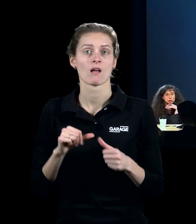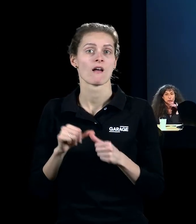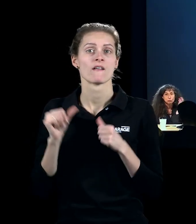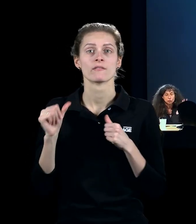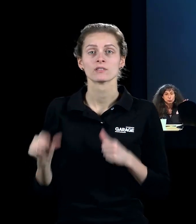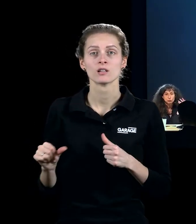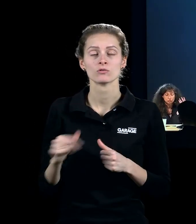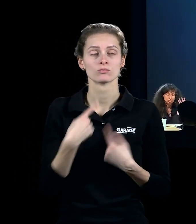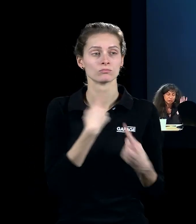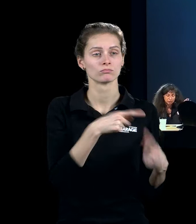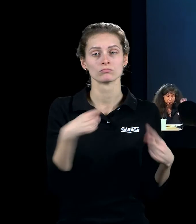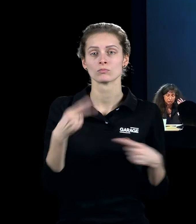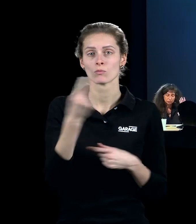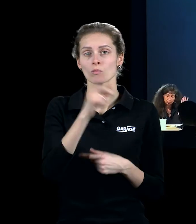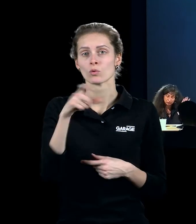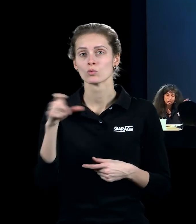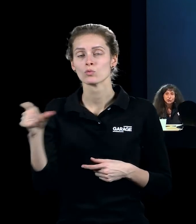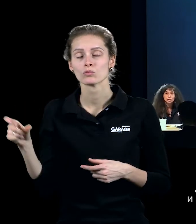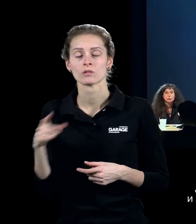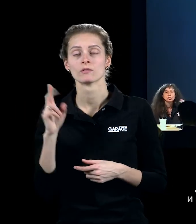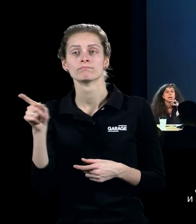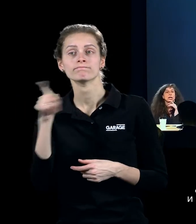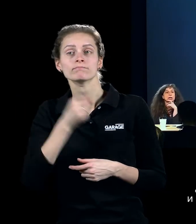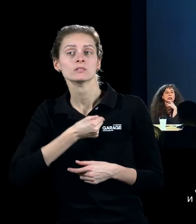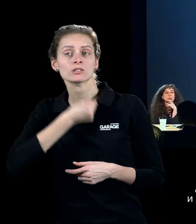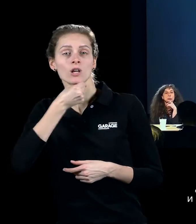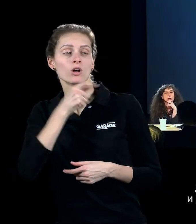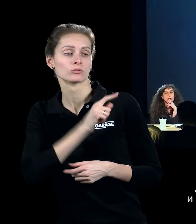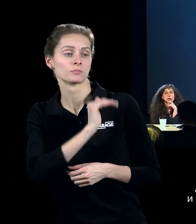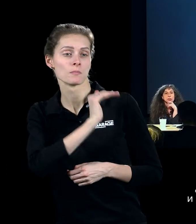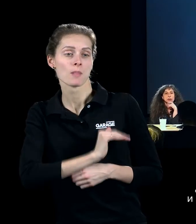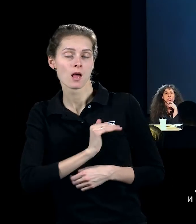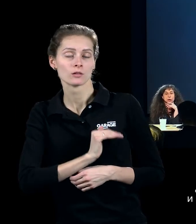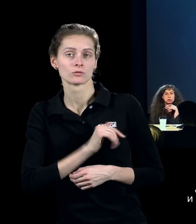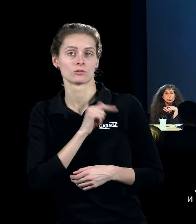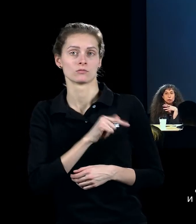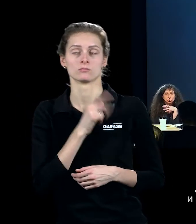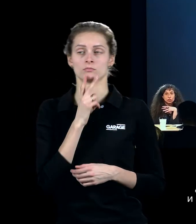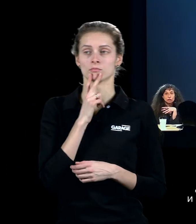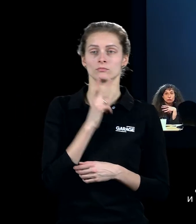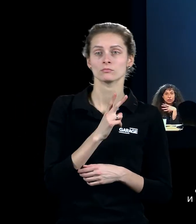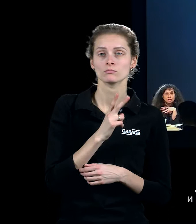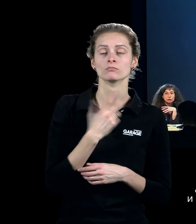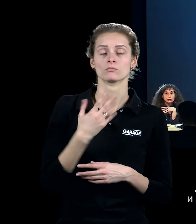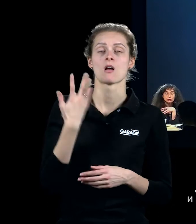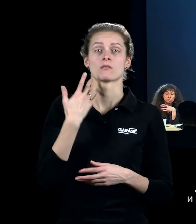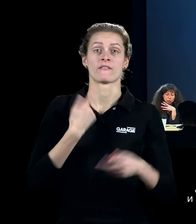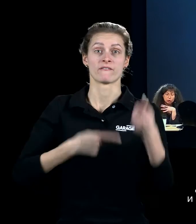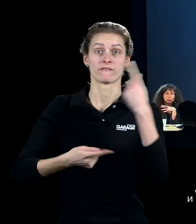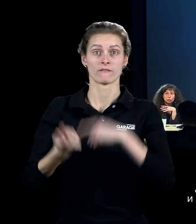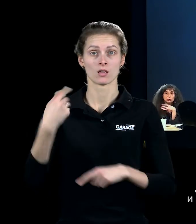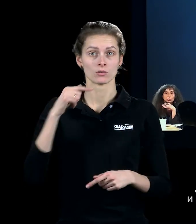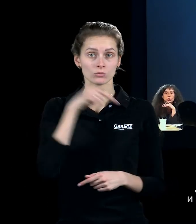художников, немножко более старше, чем он, для него было принципиальным, когда он вернулся с этой войны, когда он